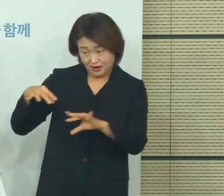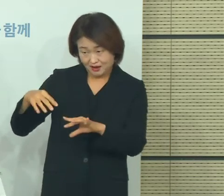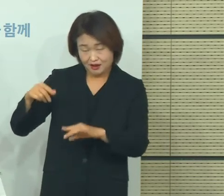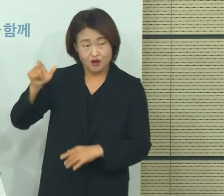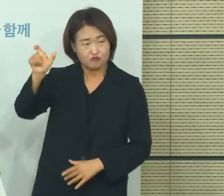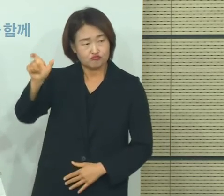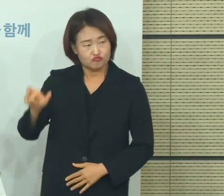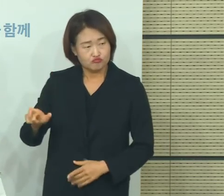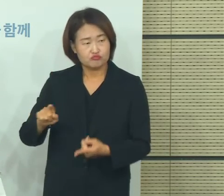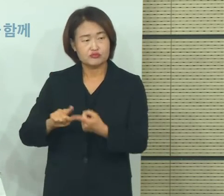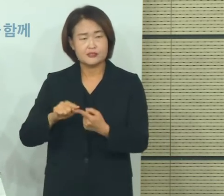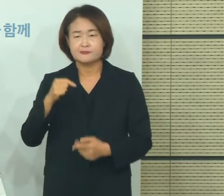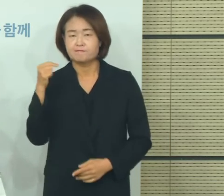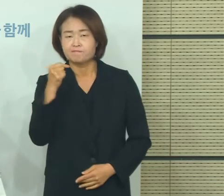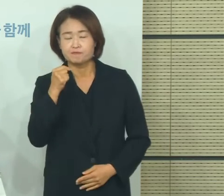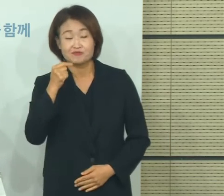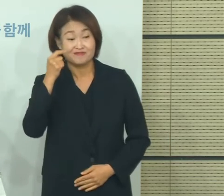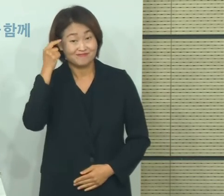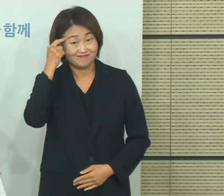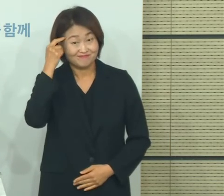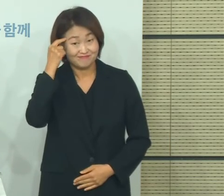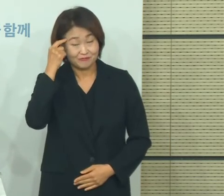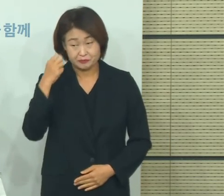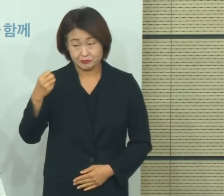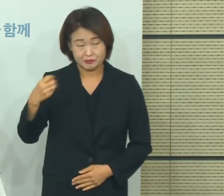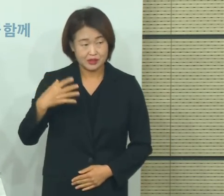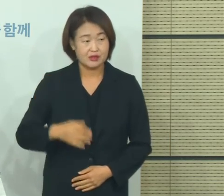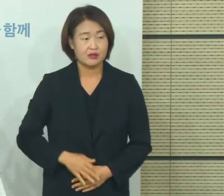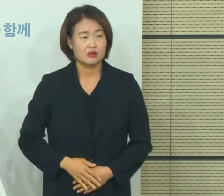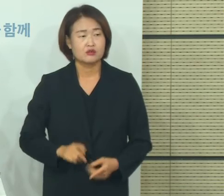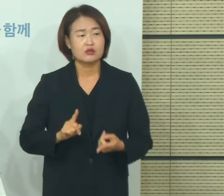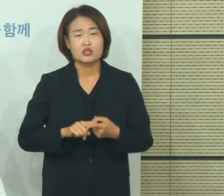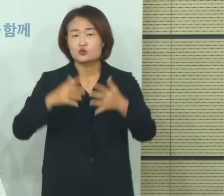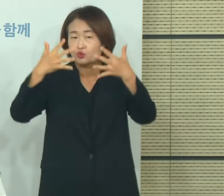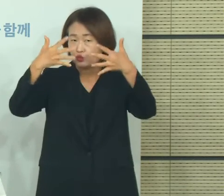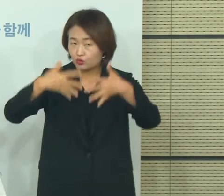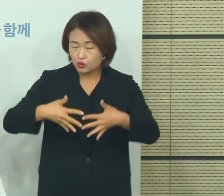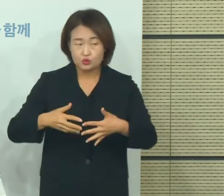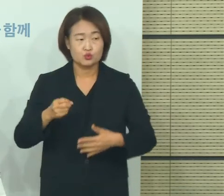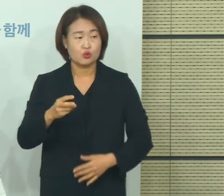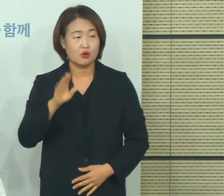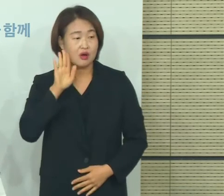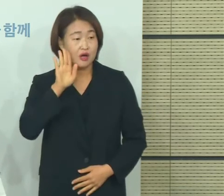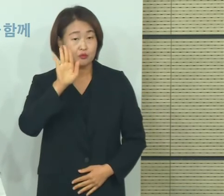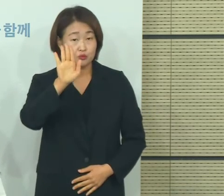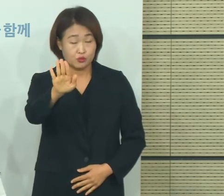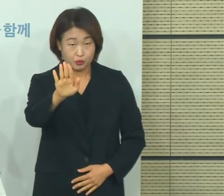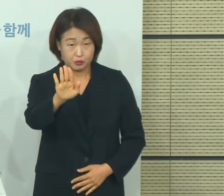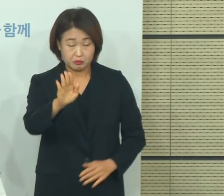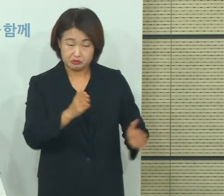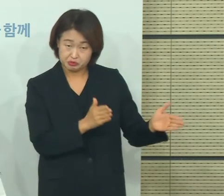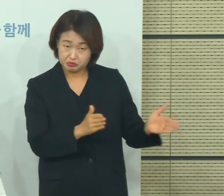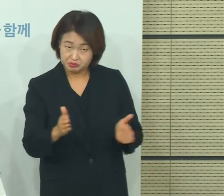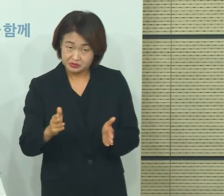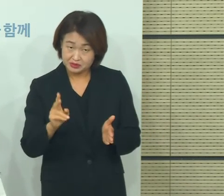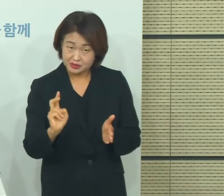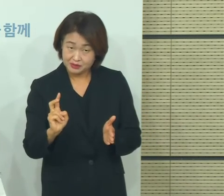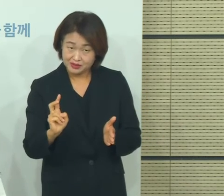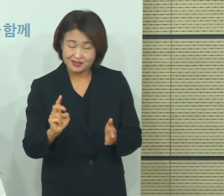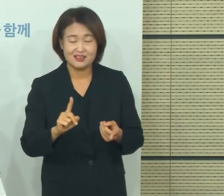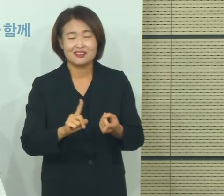말씀하셨고요. 그래서 그 구체적인 조건도 결정이 된 것인지 아니면 앞으로 마련이 되는 것인지 확인